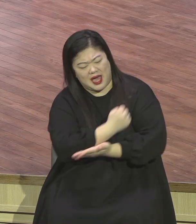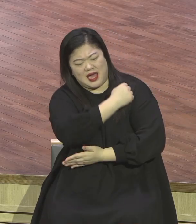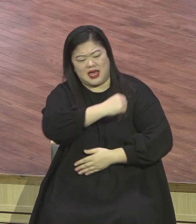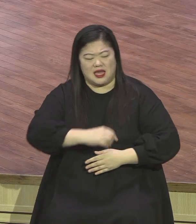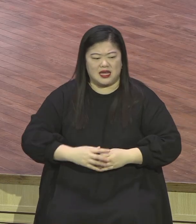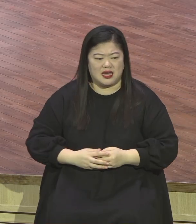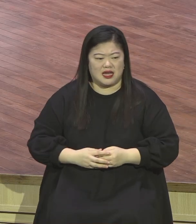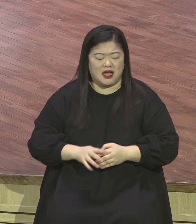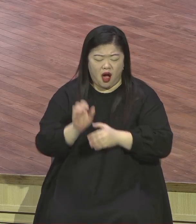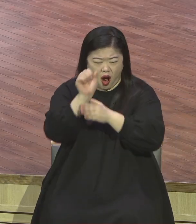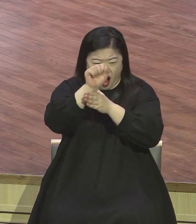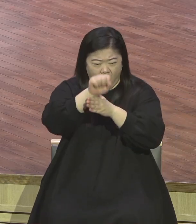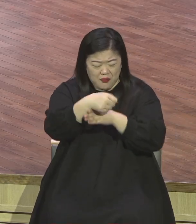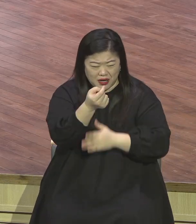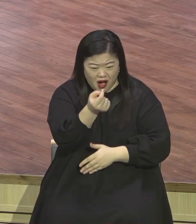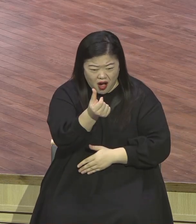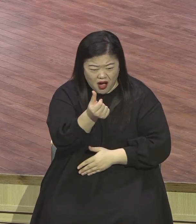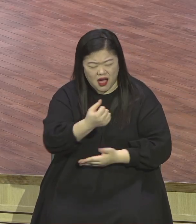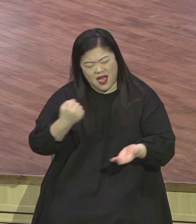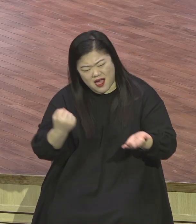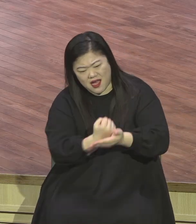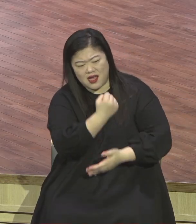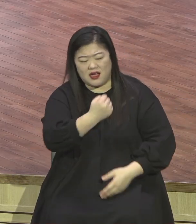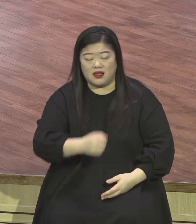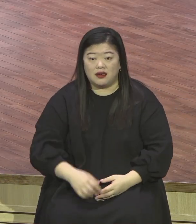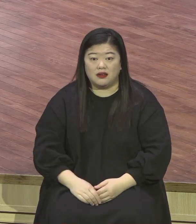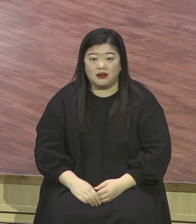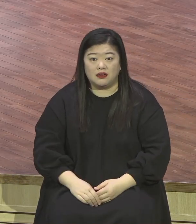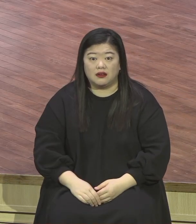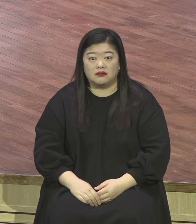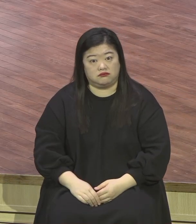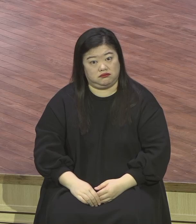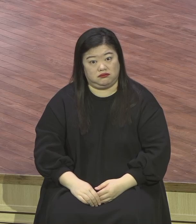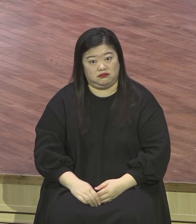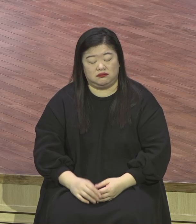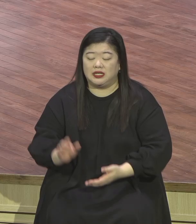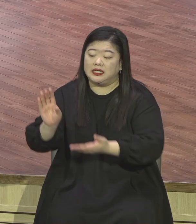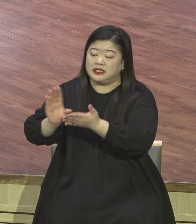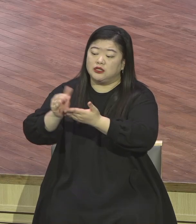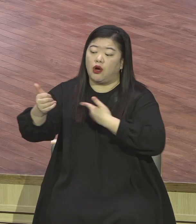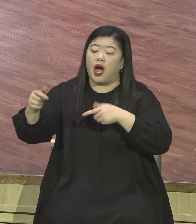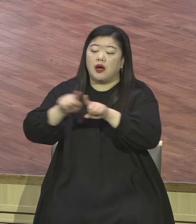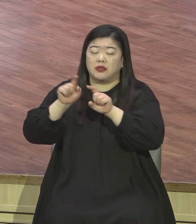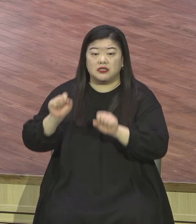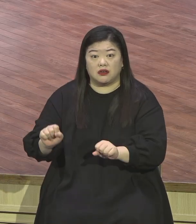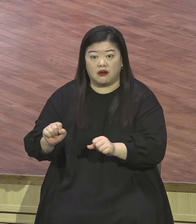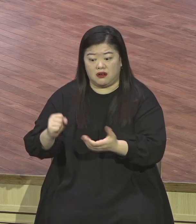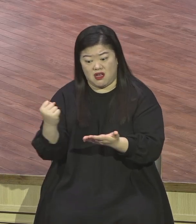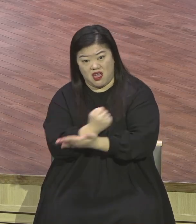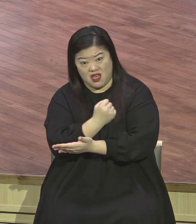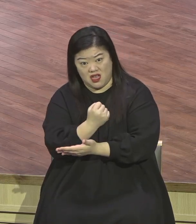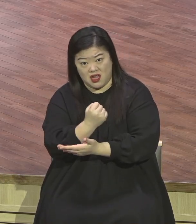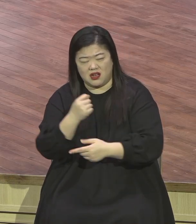하시기 위합니다 하나님이 우리와 함께 하신다 이것이 참 복음인데 사실 이것이 되면 끝납니다 사실